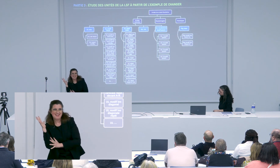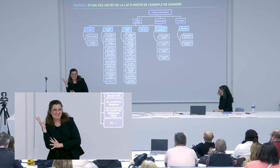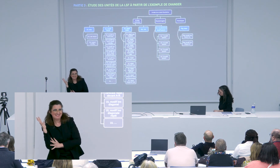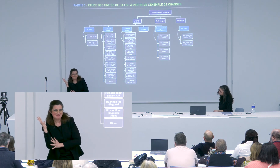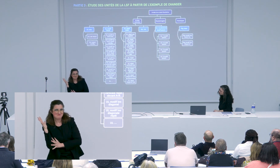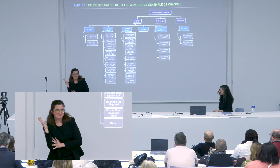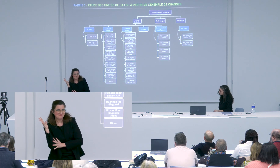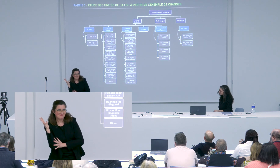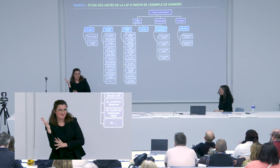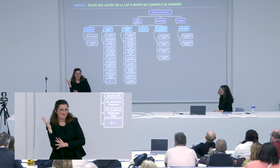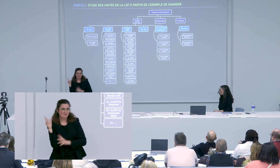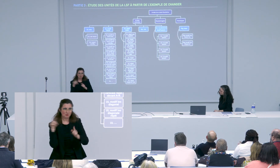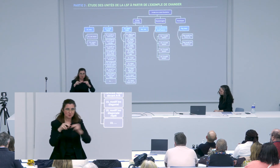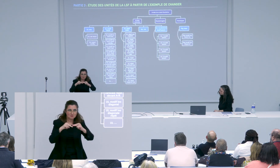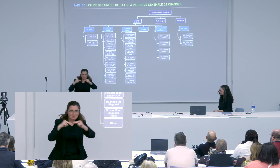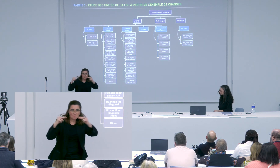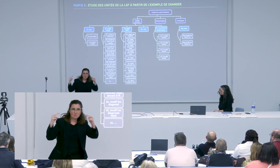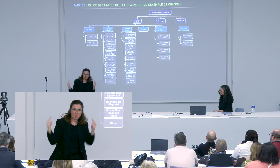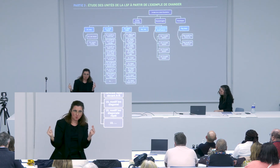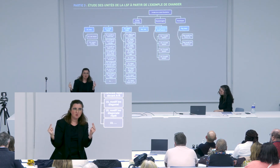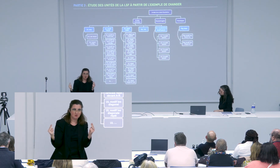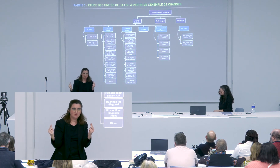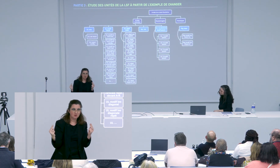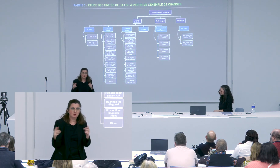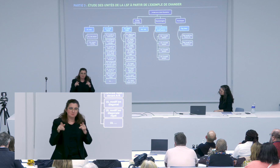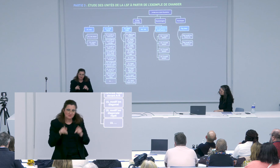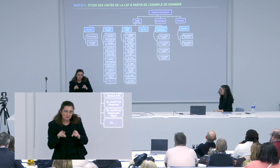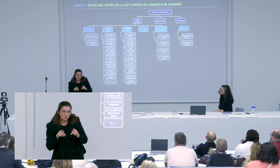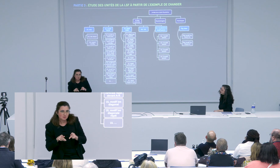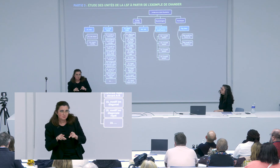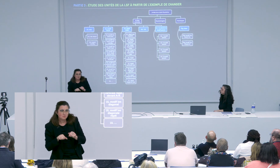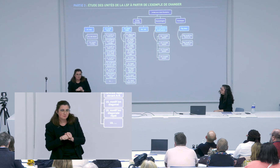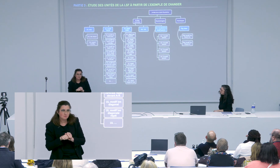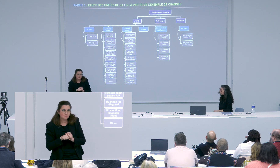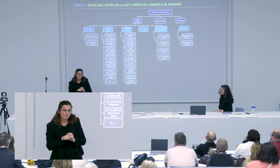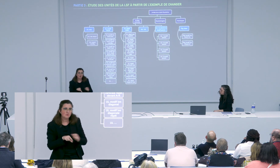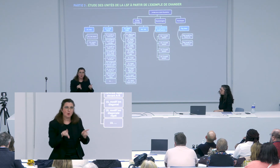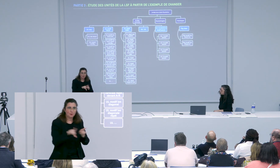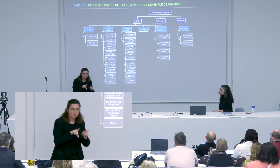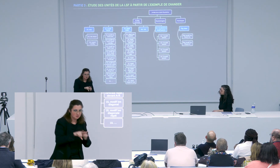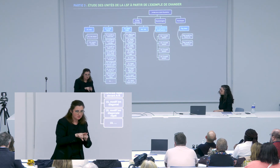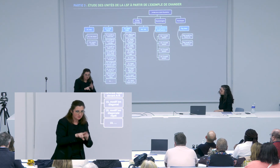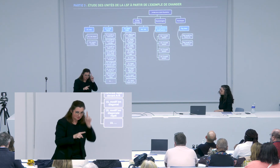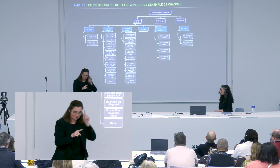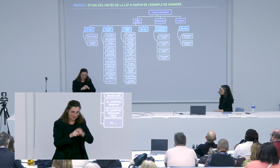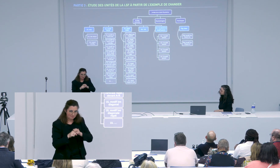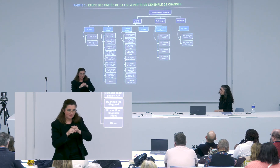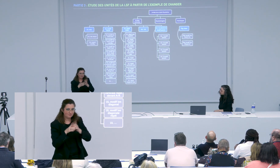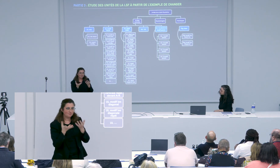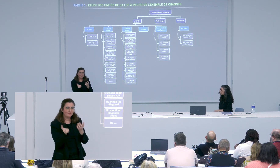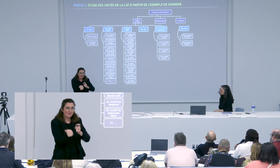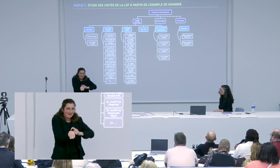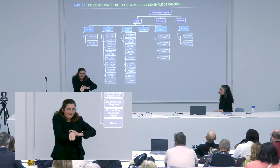plus de recherche au niveau du lexique du signère et en fait il y a unité lexicale en langue vocale et unité lexicale en langue